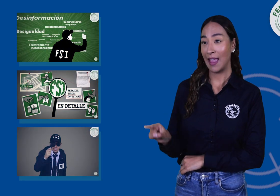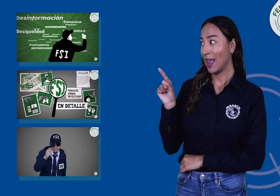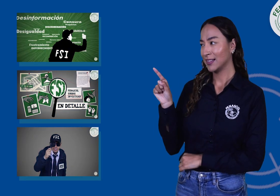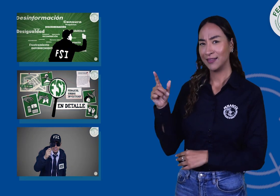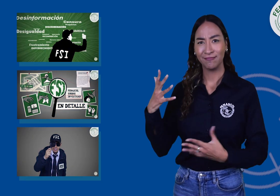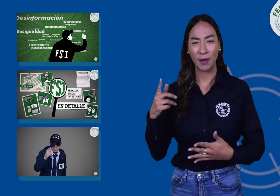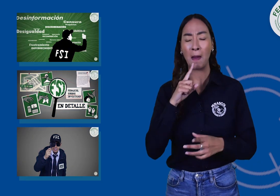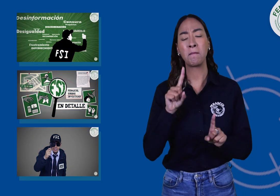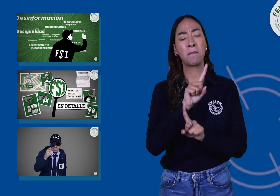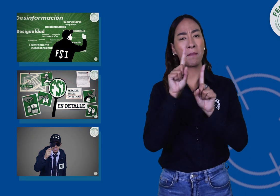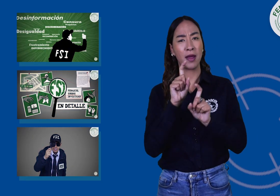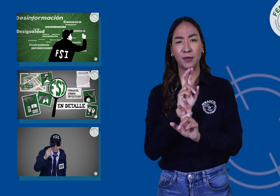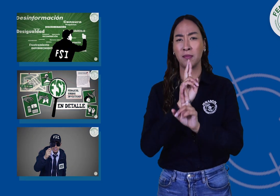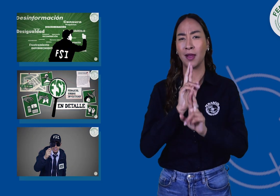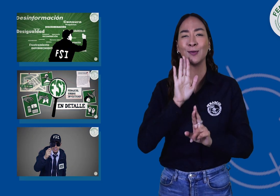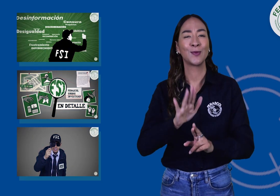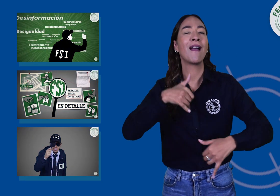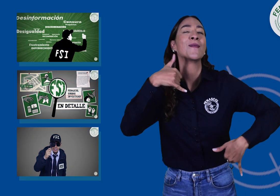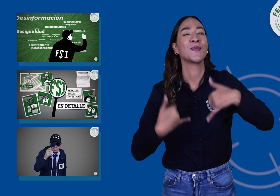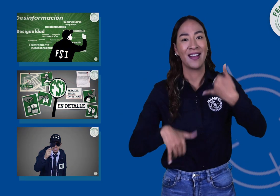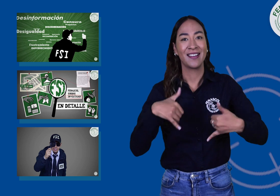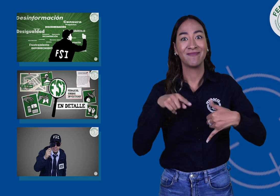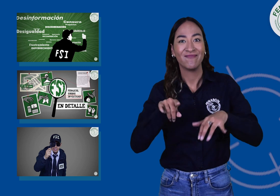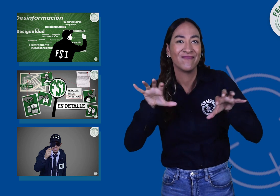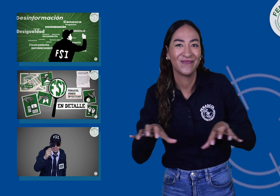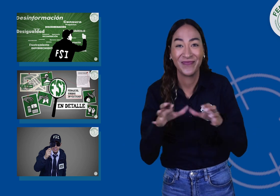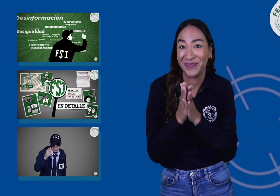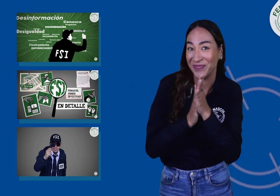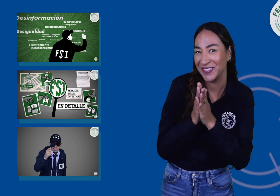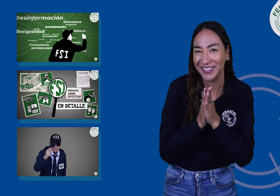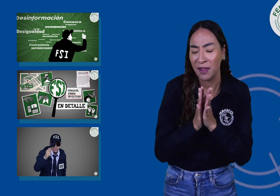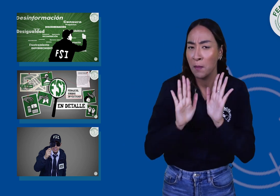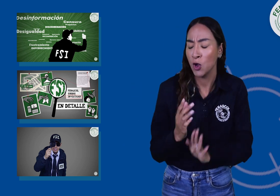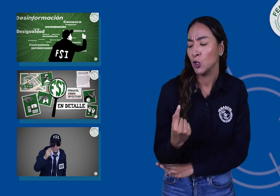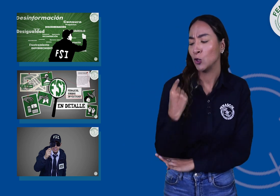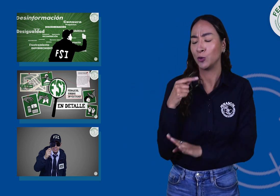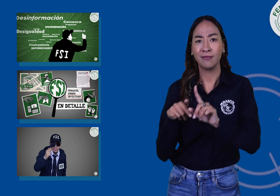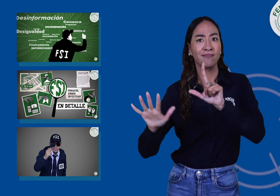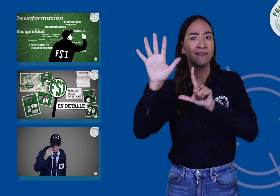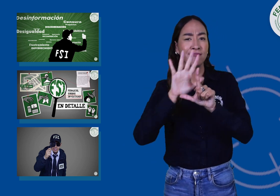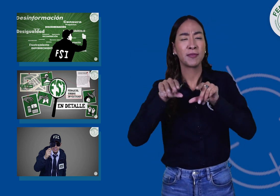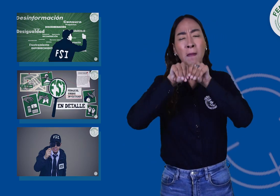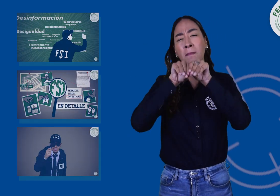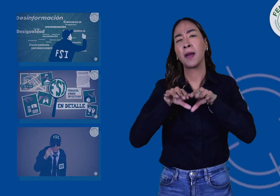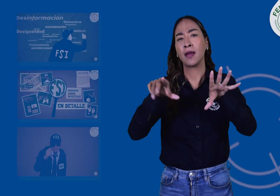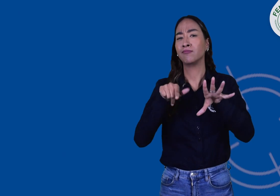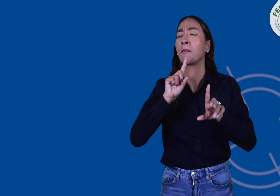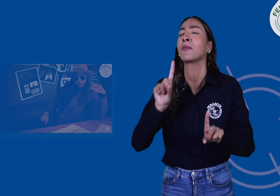En el juego de preguntas y respuestas esperado por ustedes. Hace poco publicamos unas preguntas en el siguiente video.